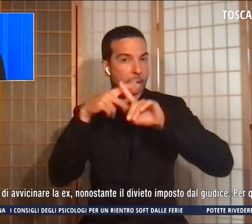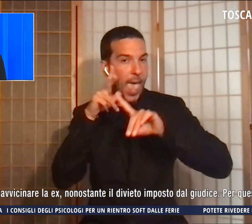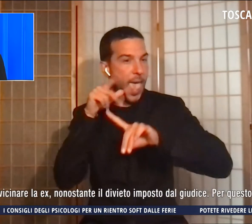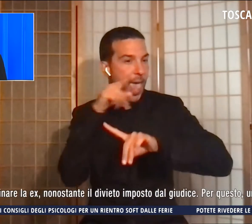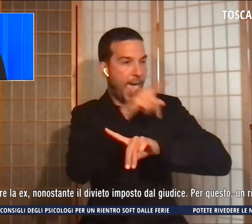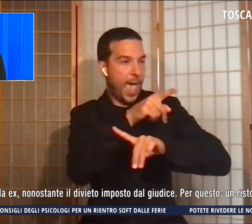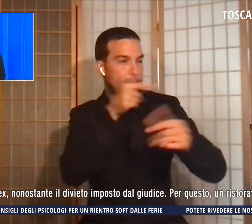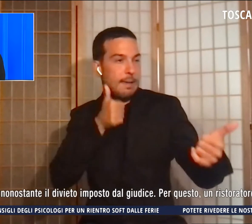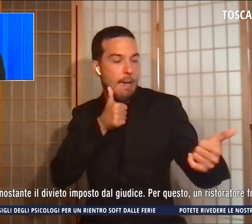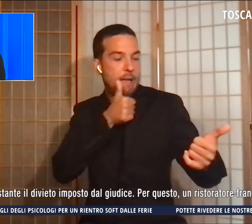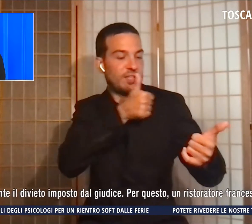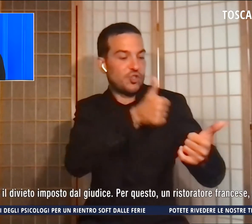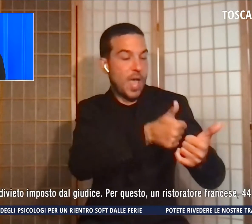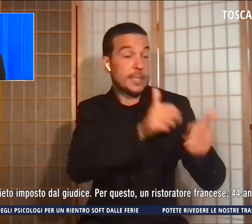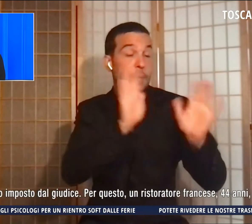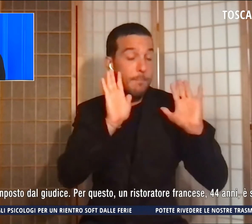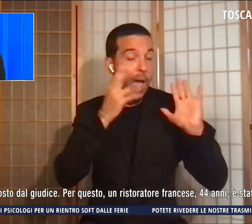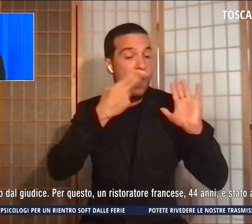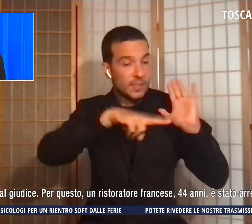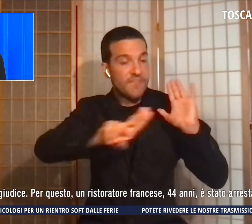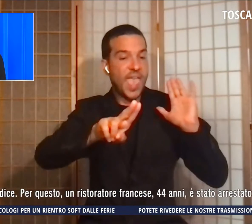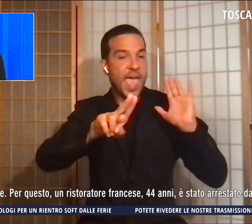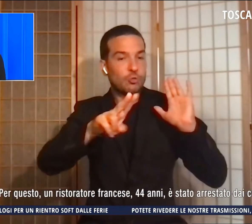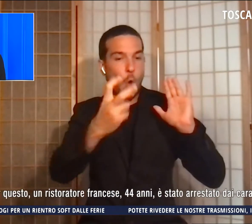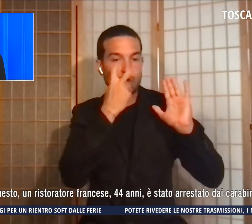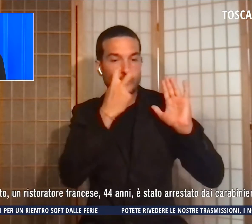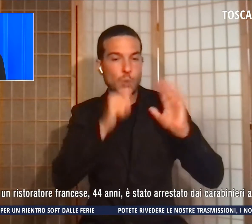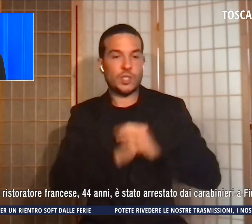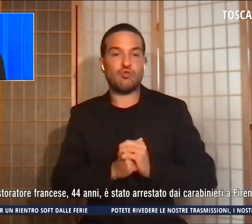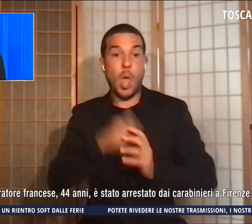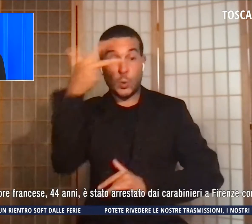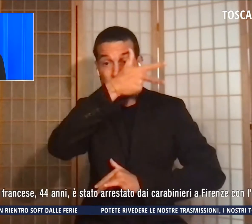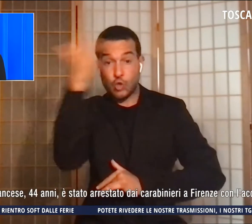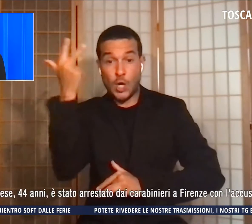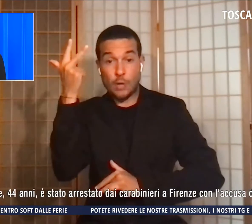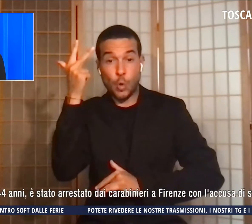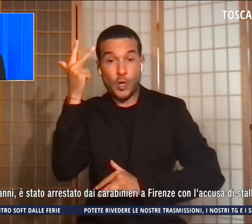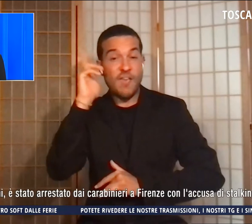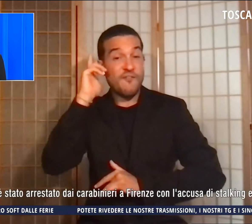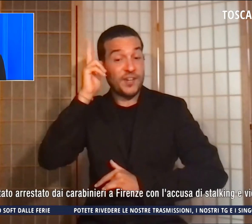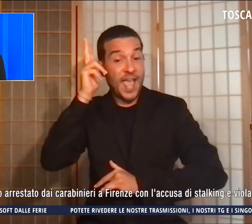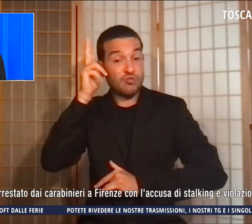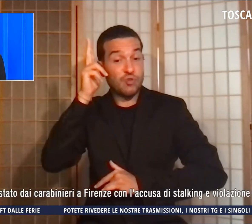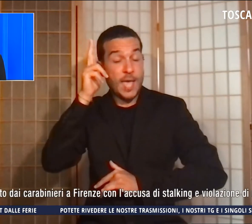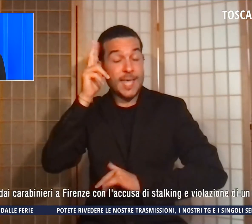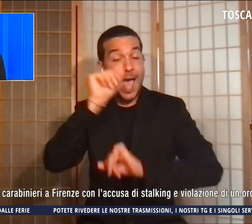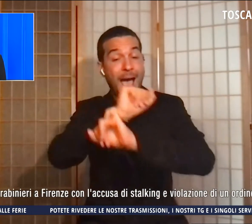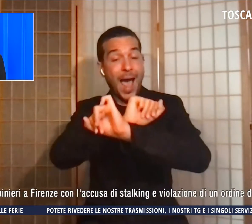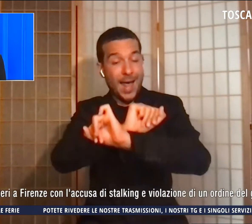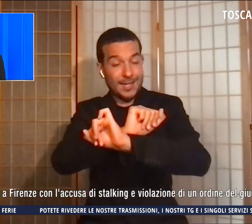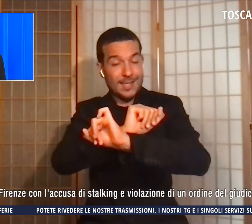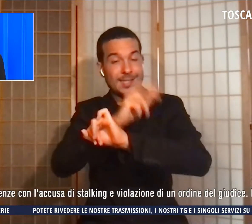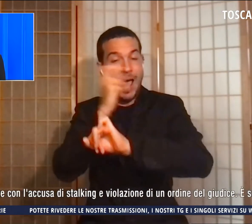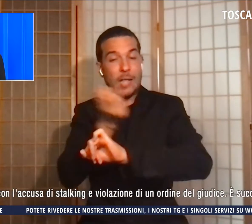giudice. Per questo, un ristoratore francese è stato arrestato a Firenze con l'accusa di stalking e